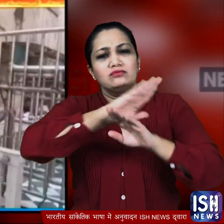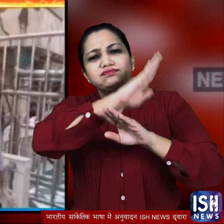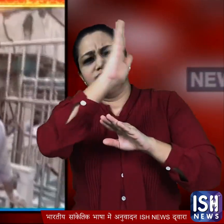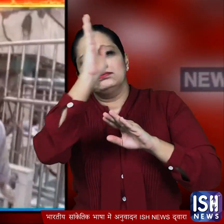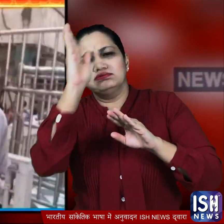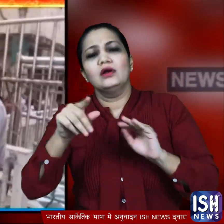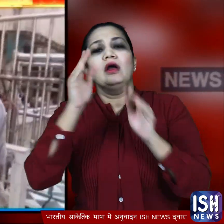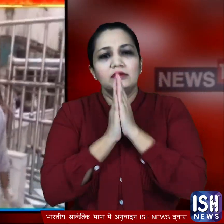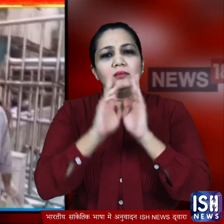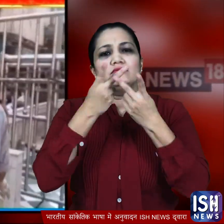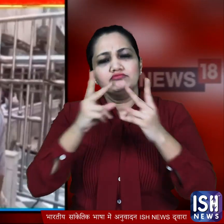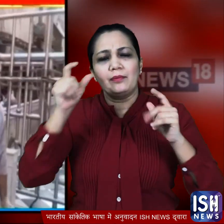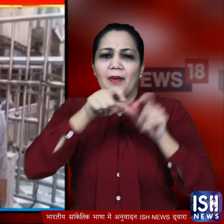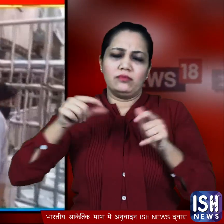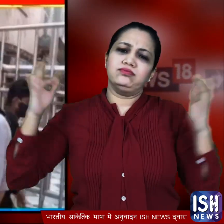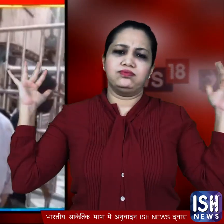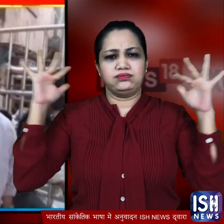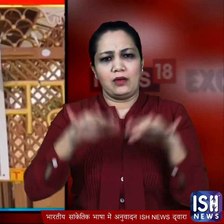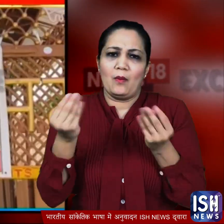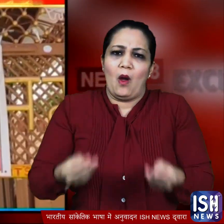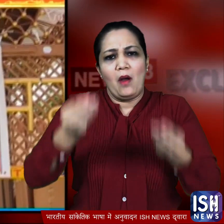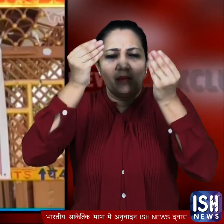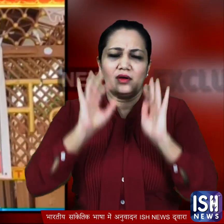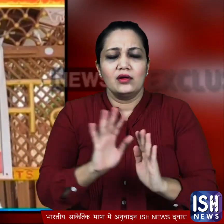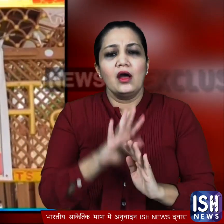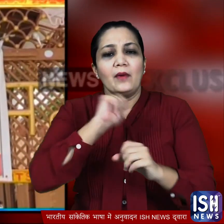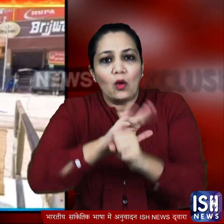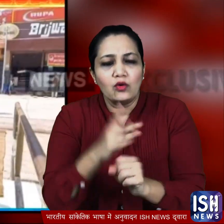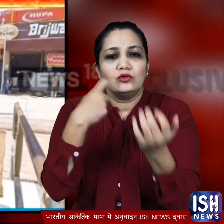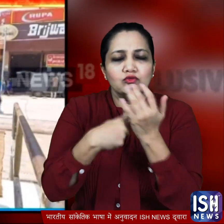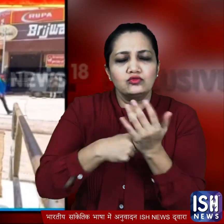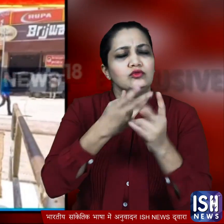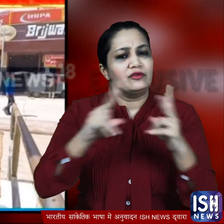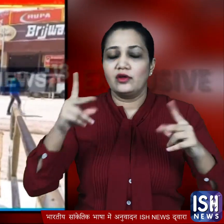मंदर में दर्शन करने पहुँचे भक्तों की संख्या बढ़ गई लेकिन कोरोना निर्देशों के पालन में कोता ही नहीं